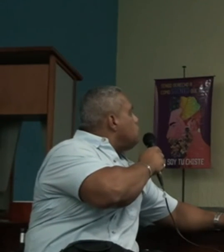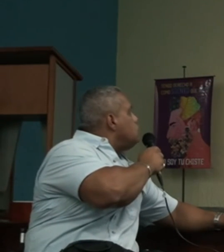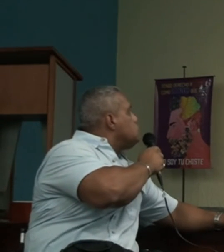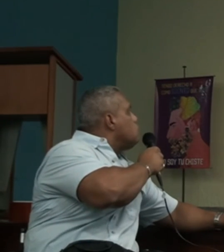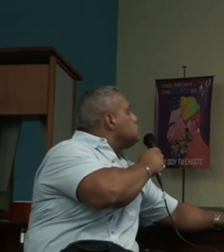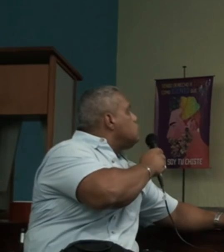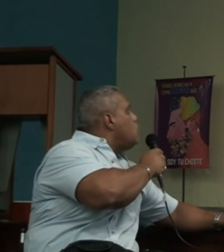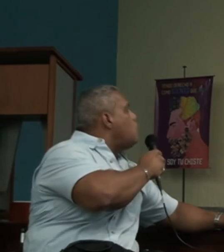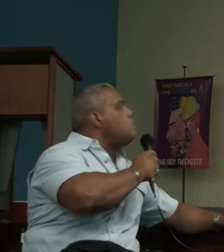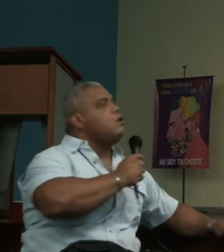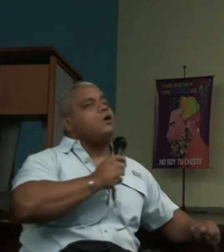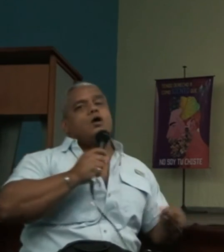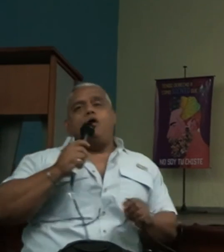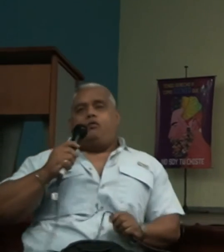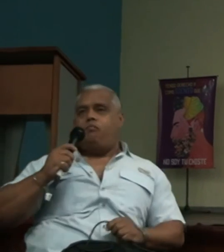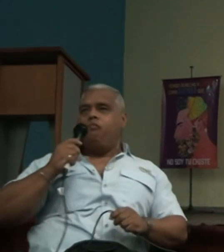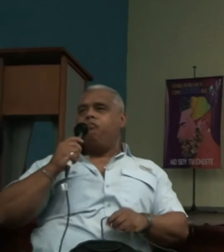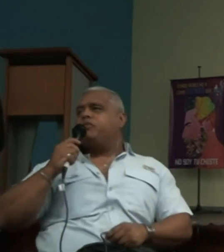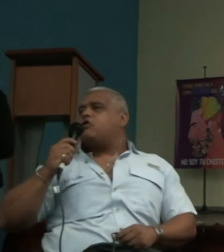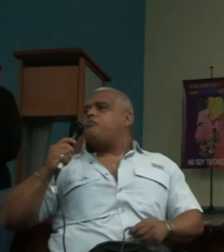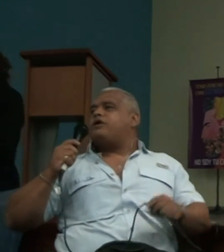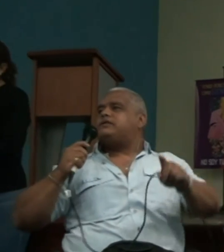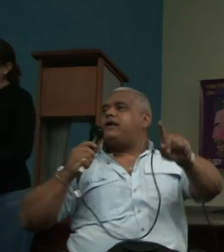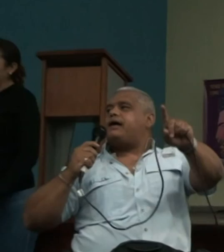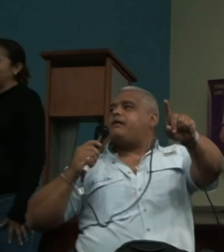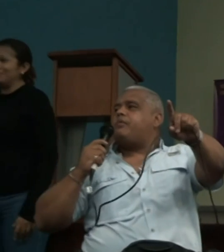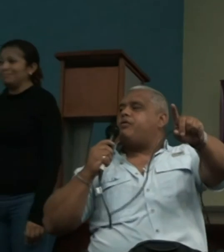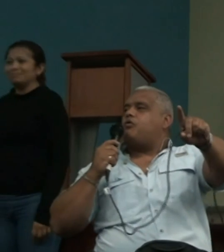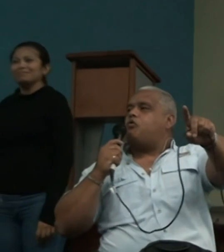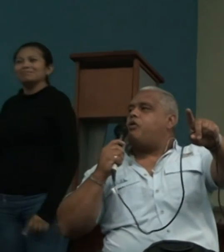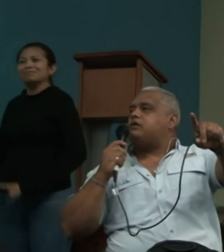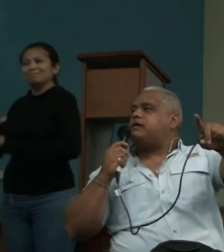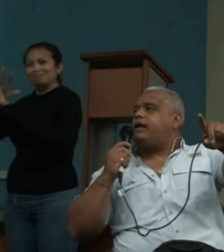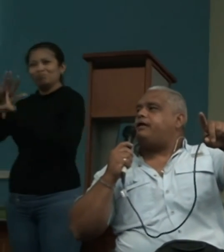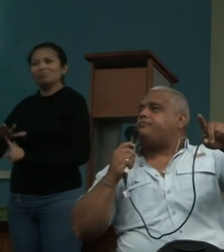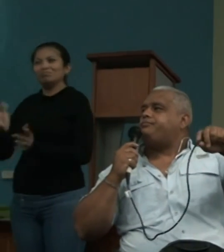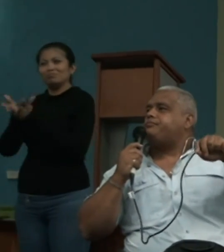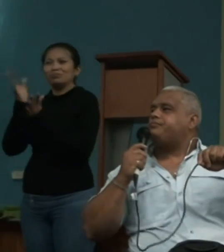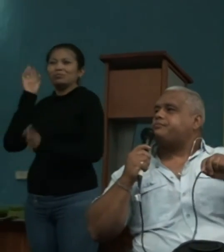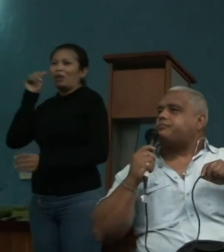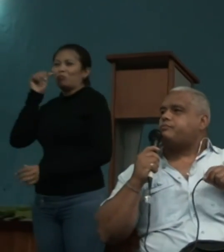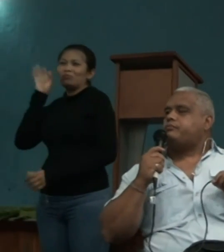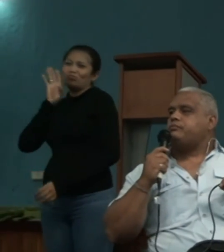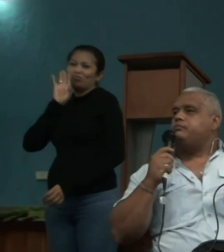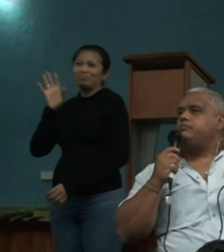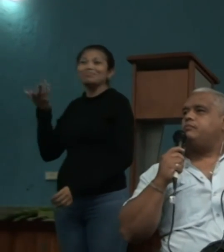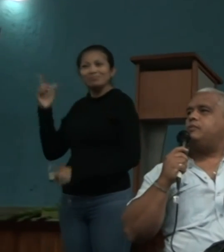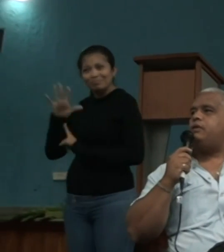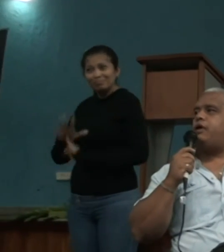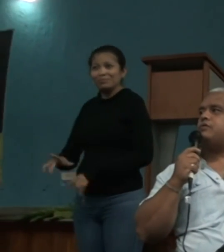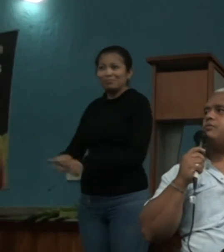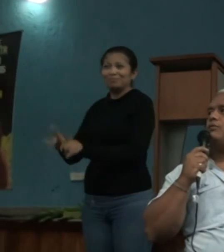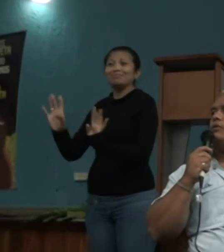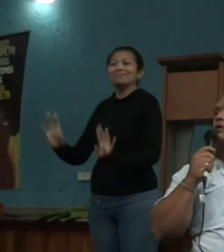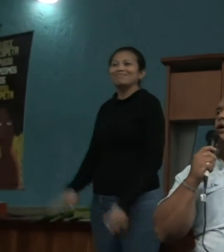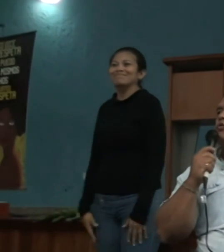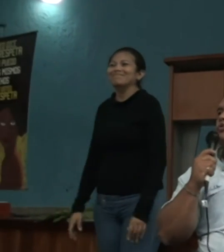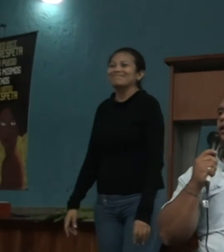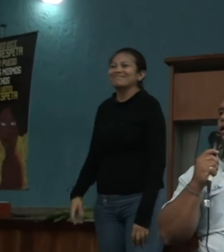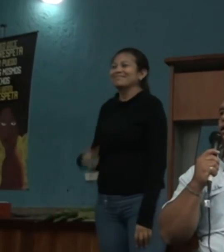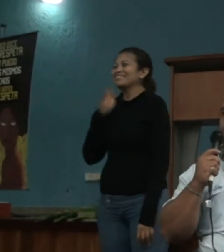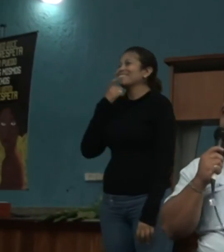Pintoricamente se nos han señalado, como decía, como decía, ya hizo,